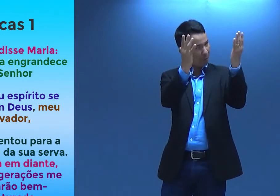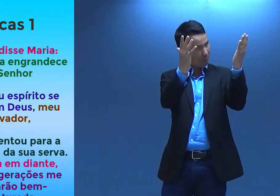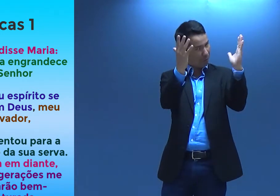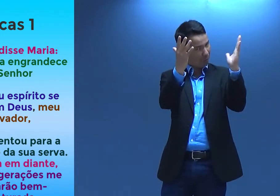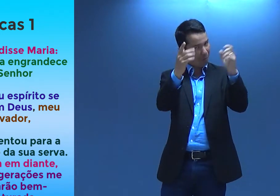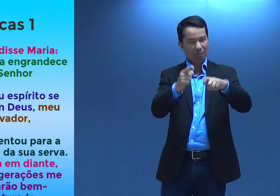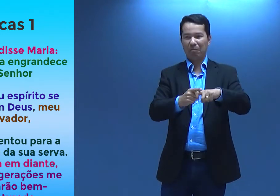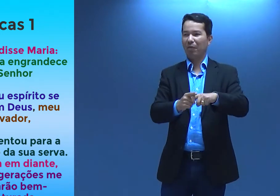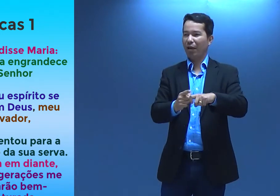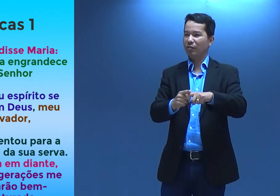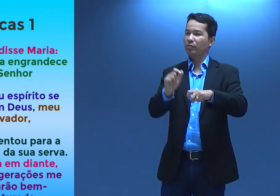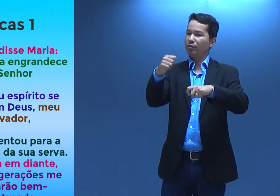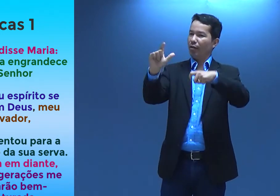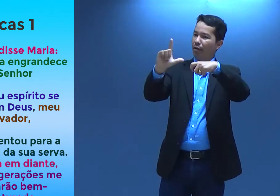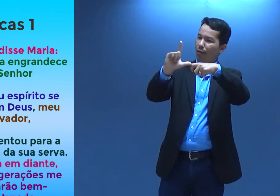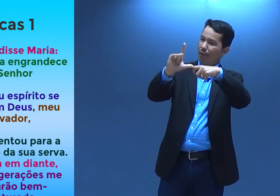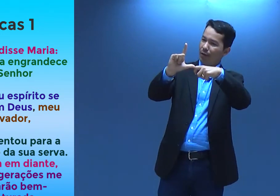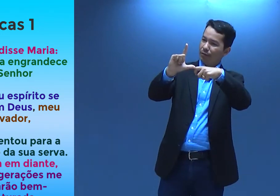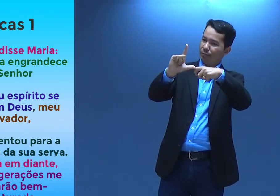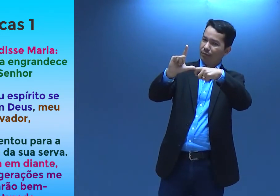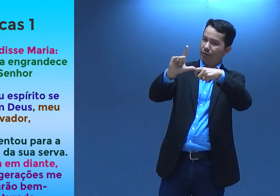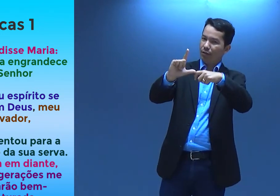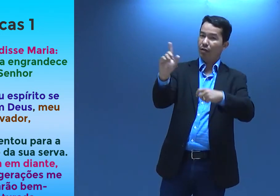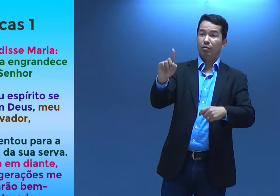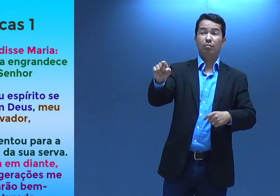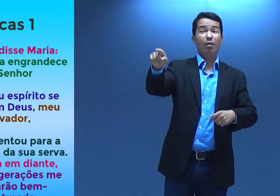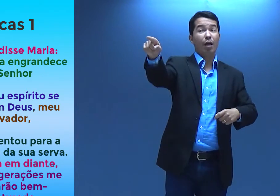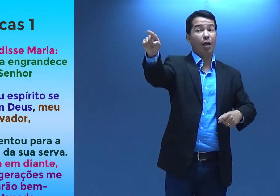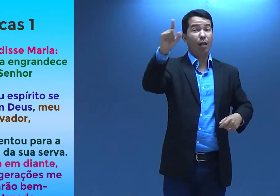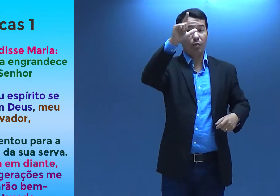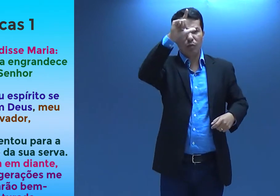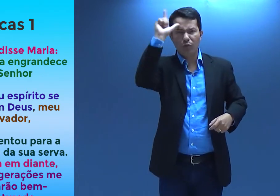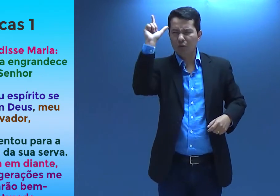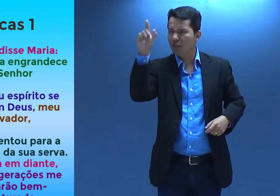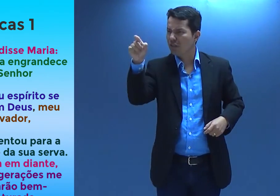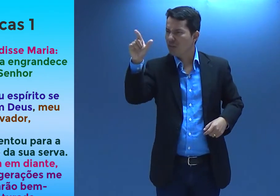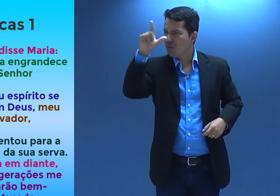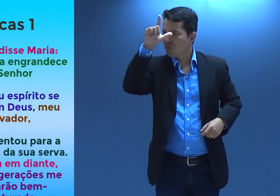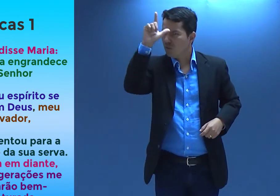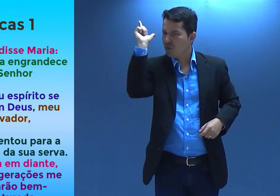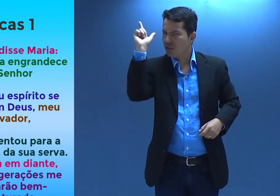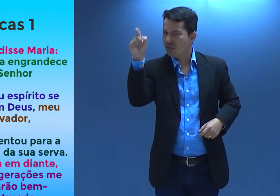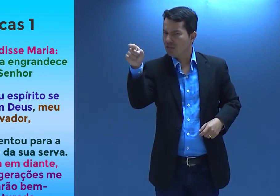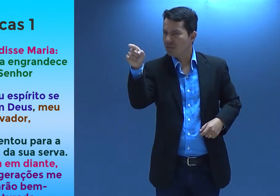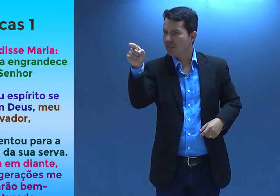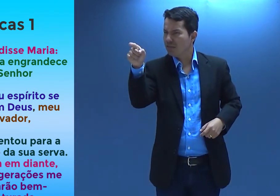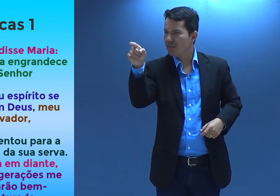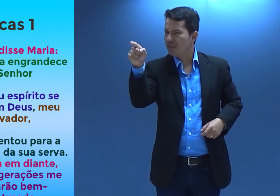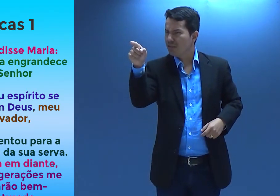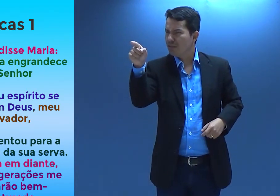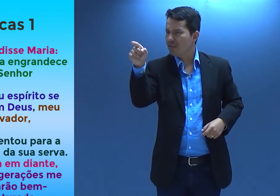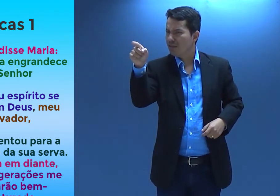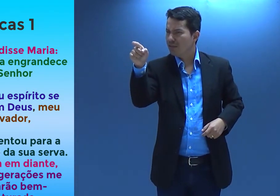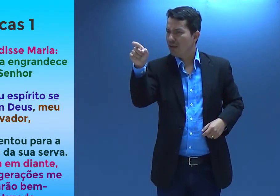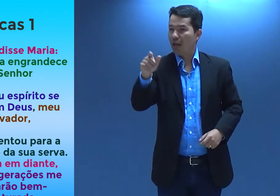Isso, parabéns. Então, por isso que é o sinal de Lucas. Não é esse Lucas aqui da igreja, esse é teu sinal, Lucas?